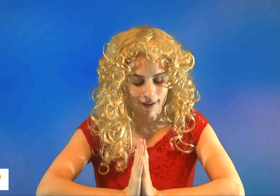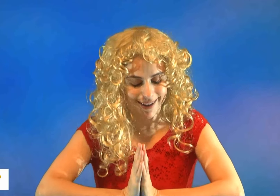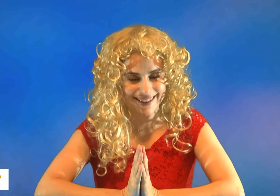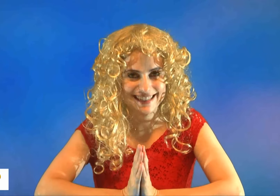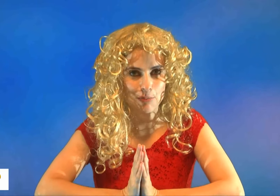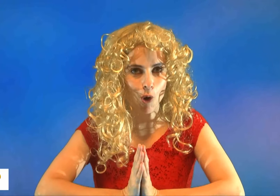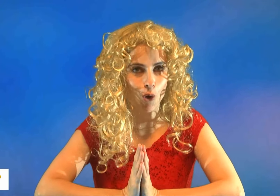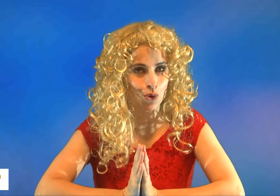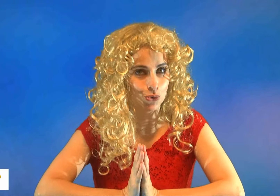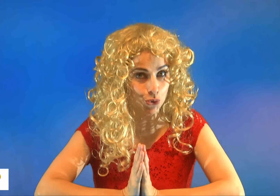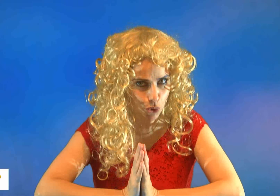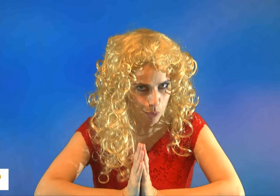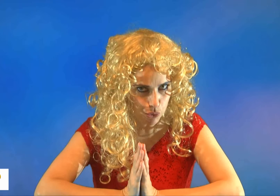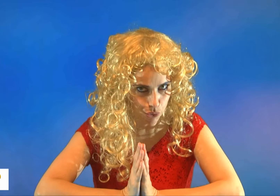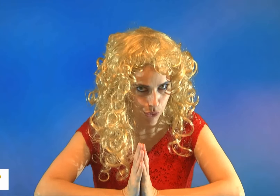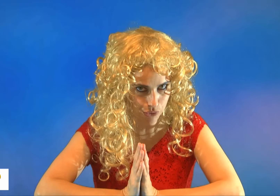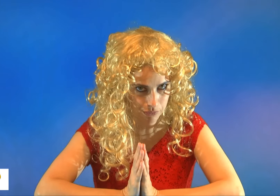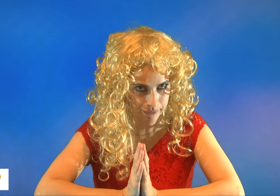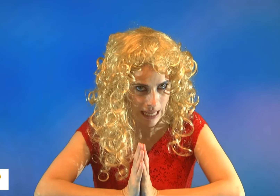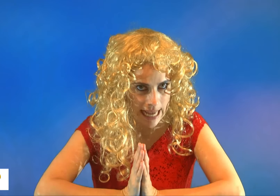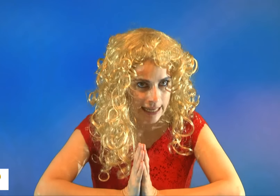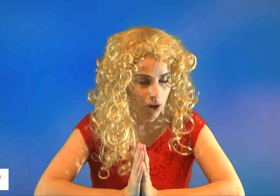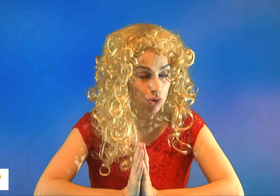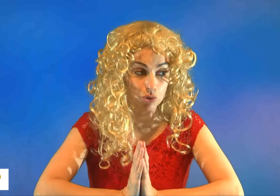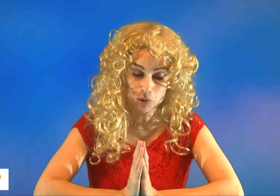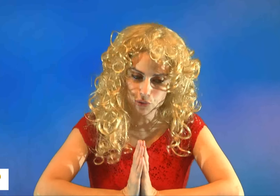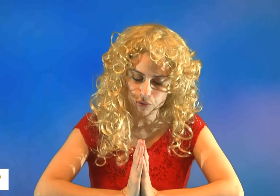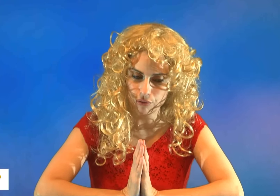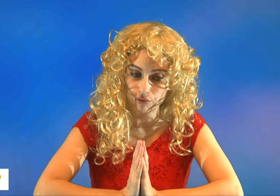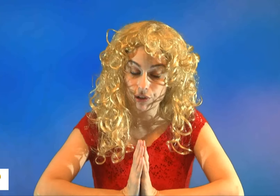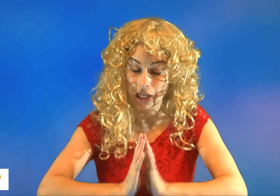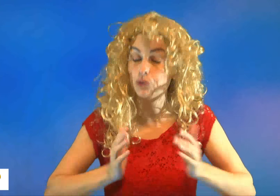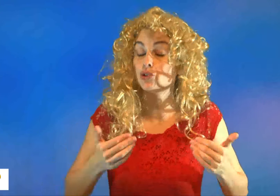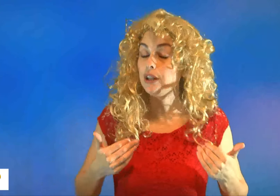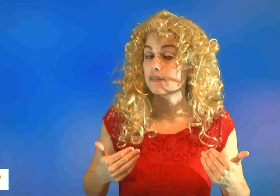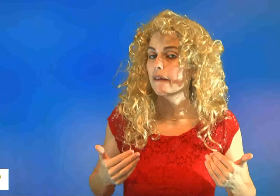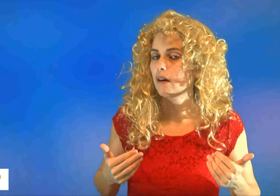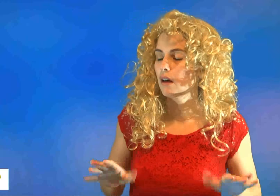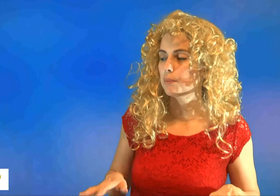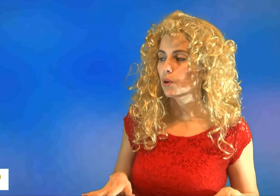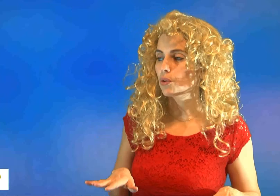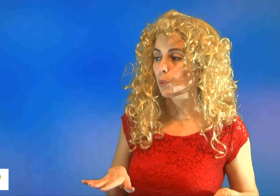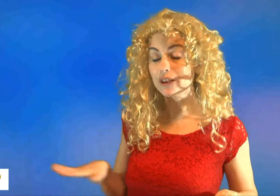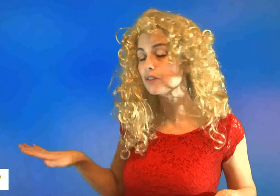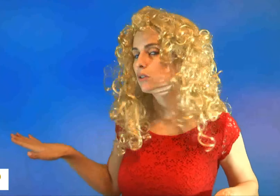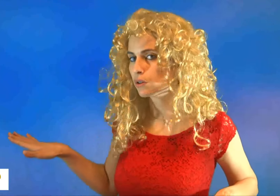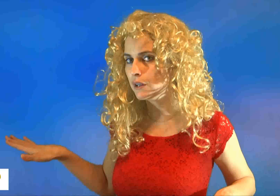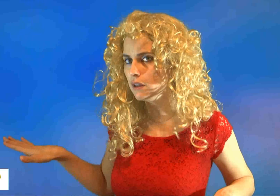Ça me rend d'autant plus soucieuse. Car ce monsieur qui a l'air de se connaître, mais que personne ne connaît,